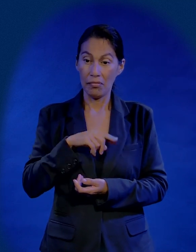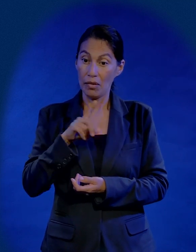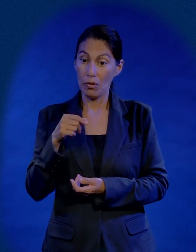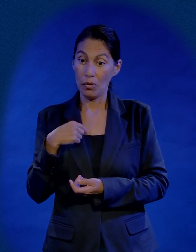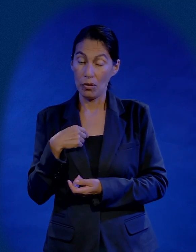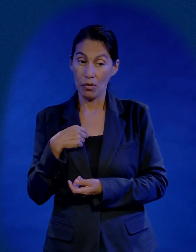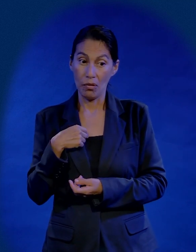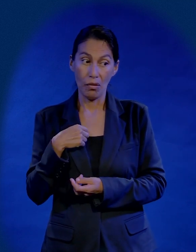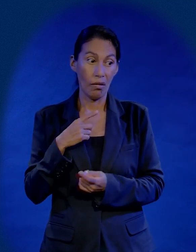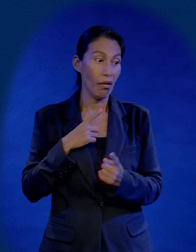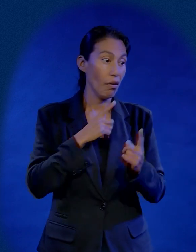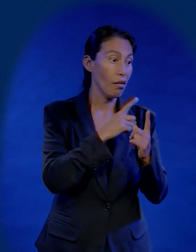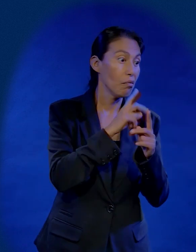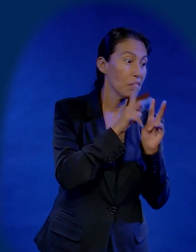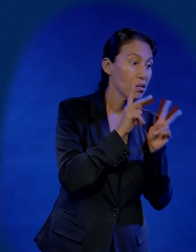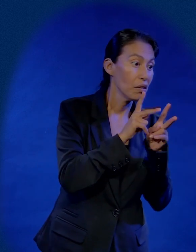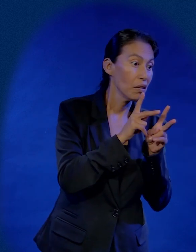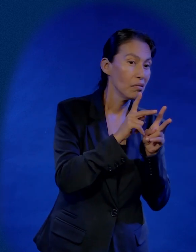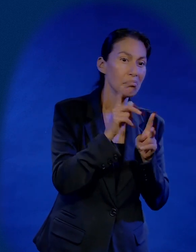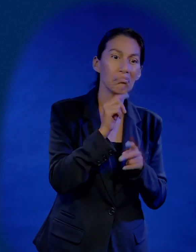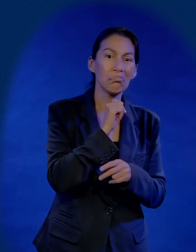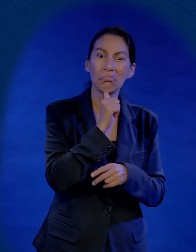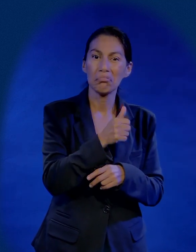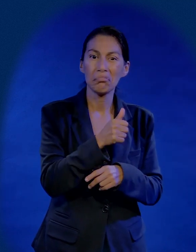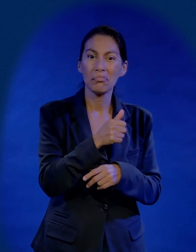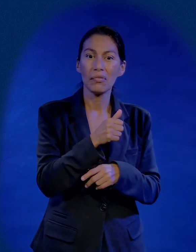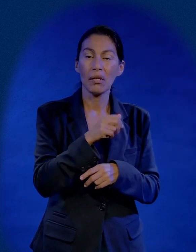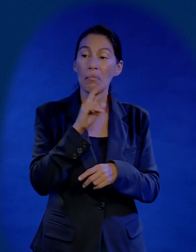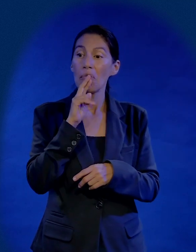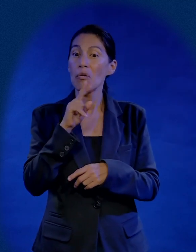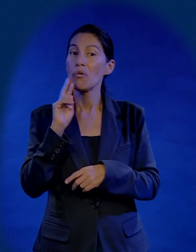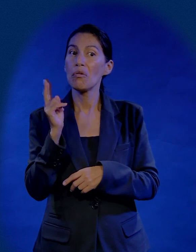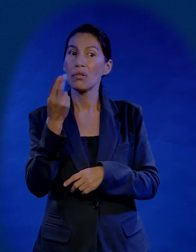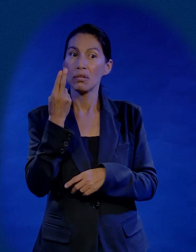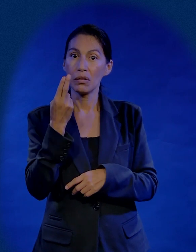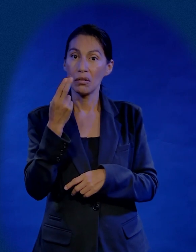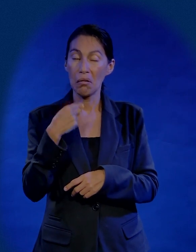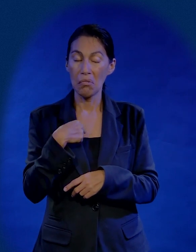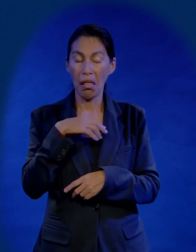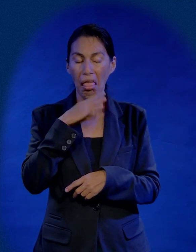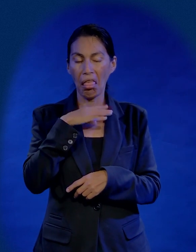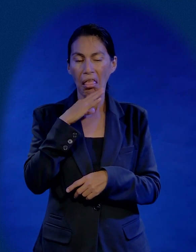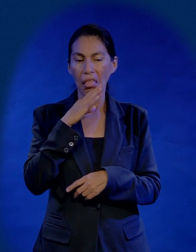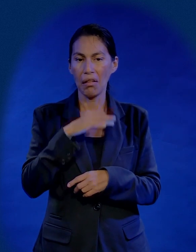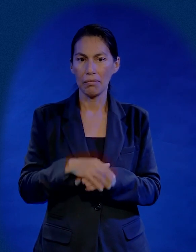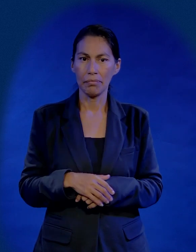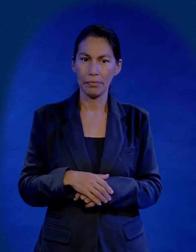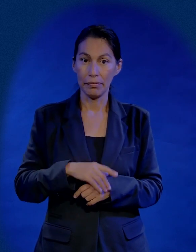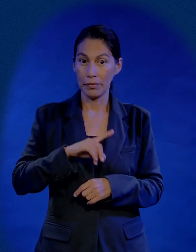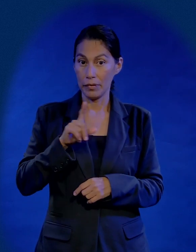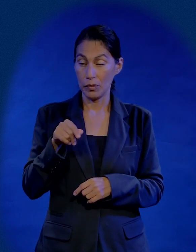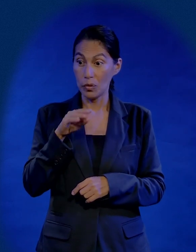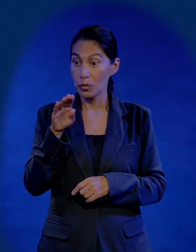con él pero se las daban a los universitarios nunca me pelaron lo busqué en el Hilton